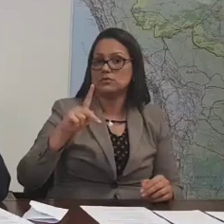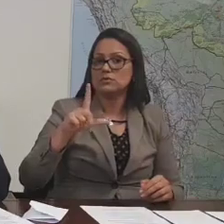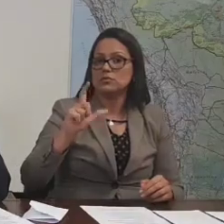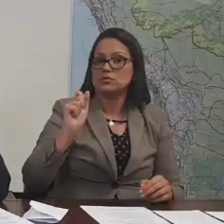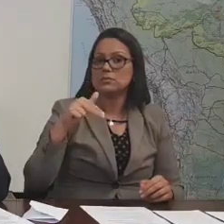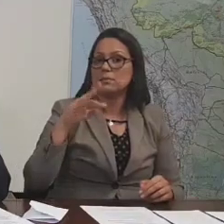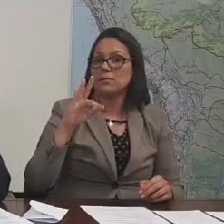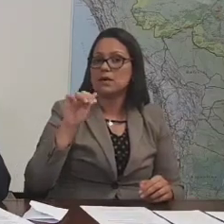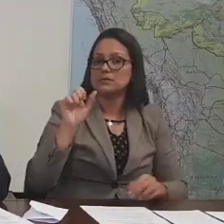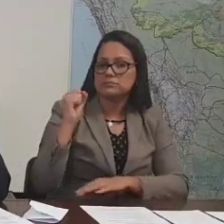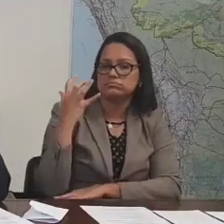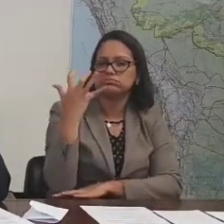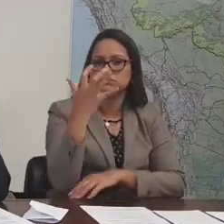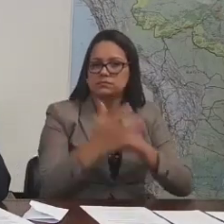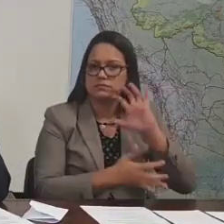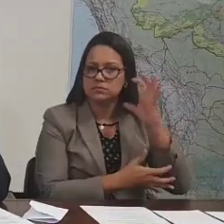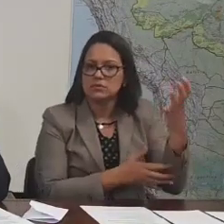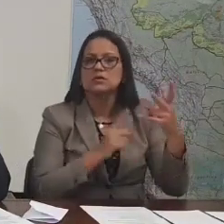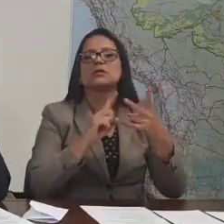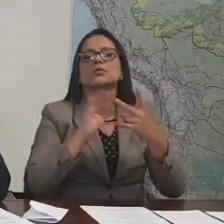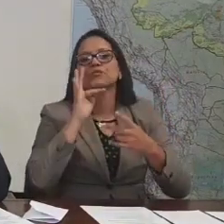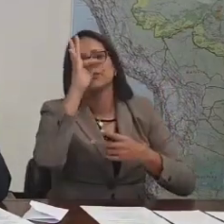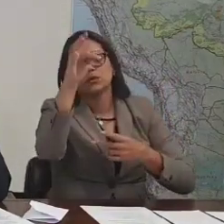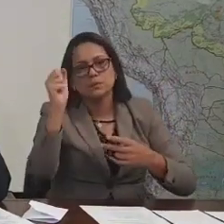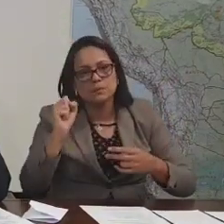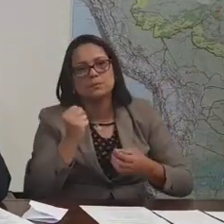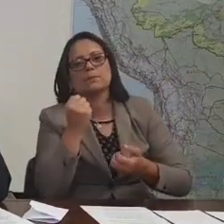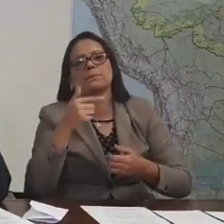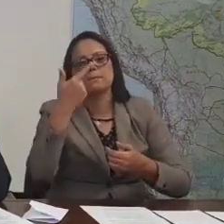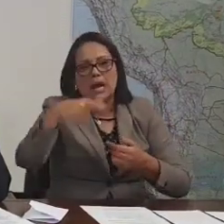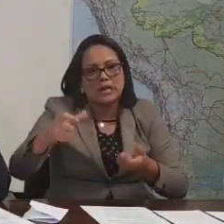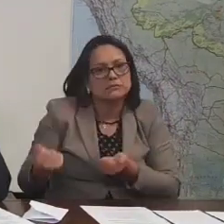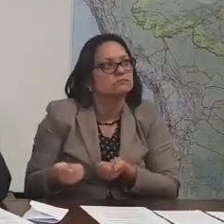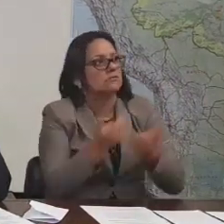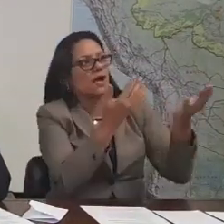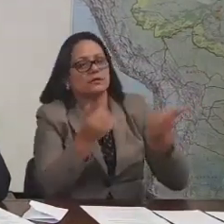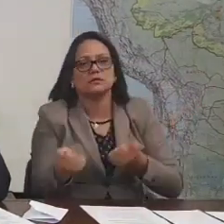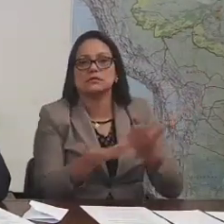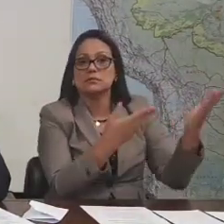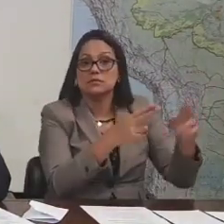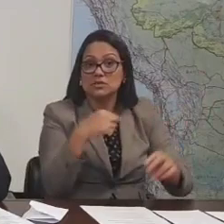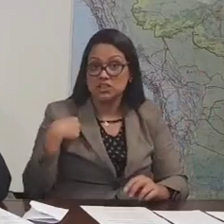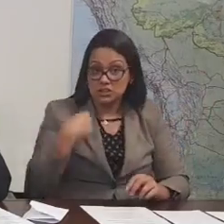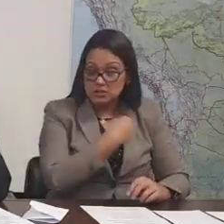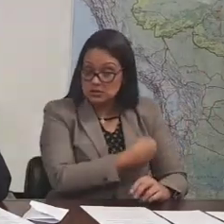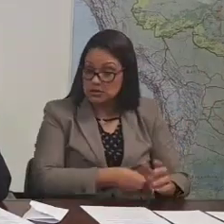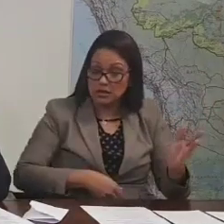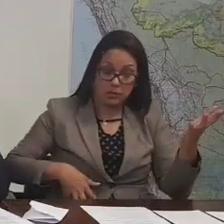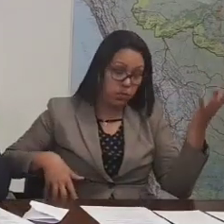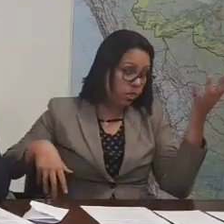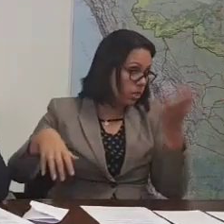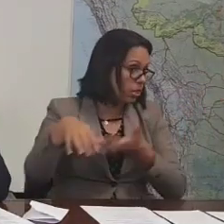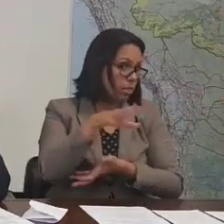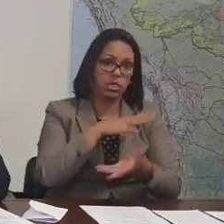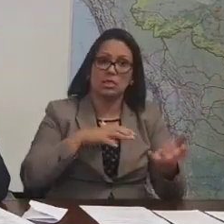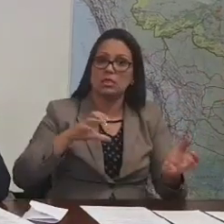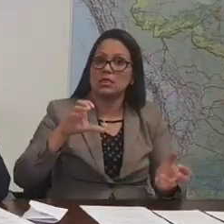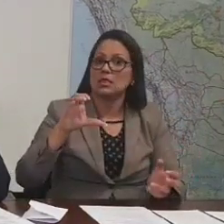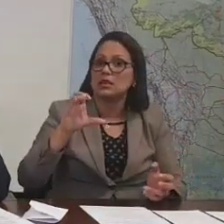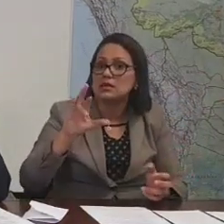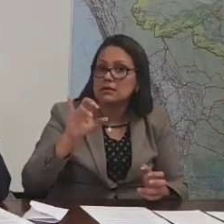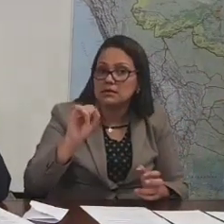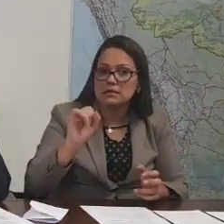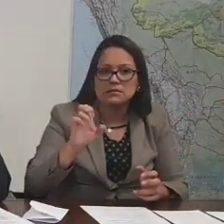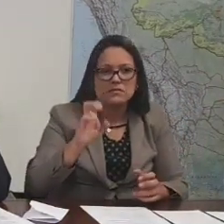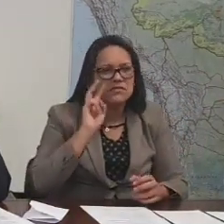continuarmos enviando as outras plantas aí, porque a China está passando por uma crise gigante. Talvez a gente não consiga, pela